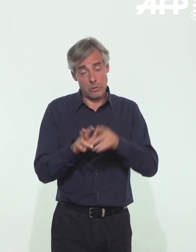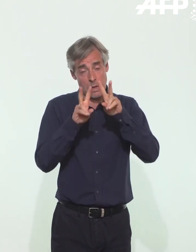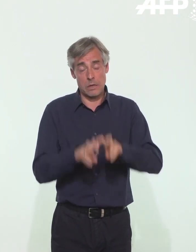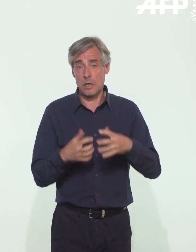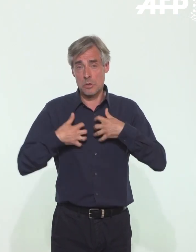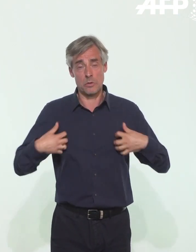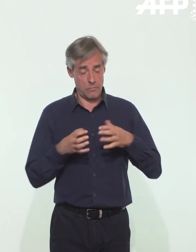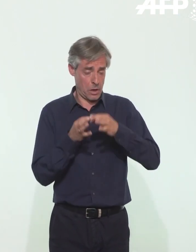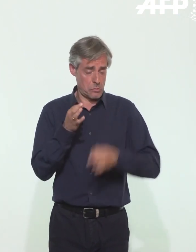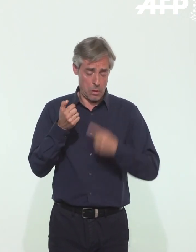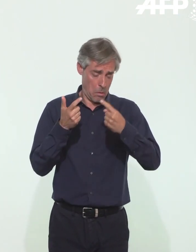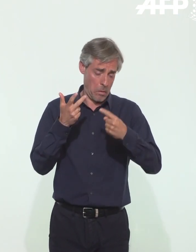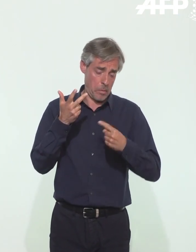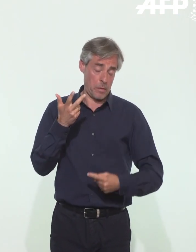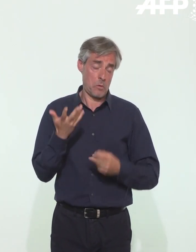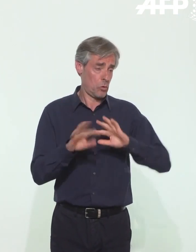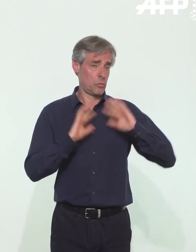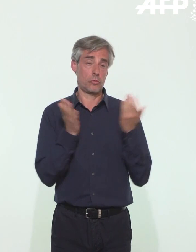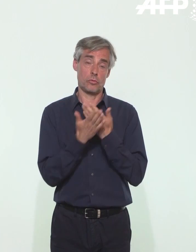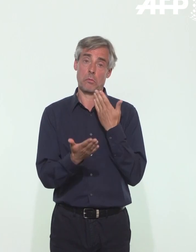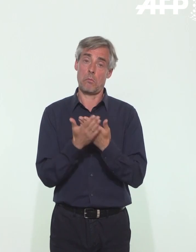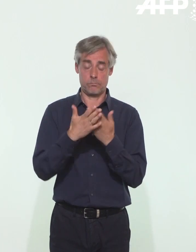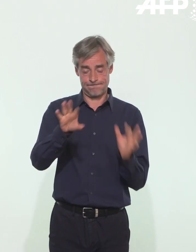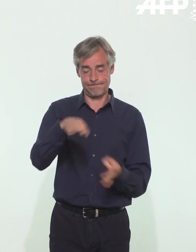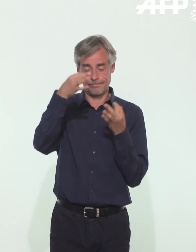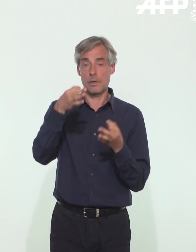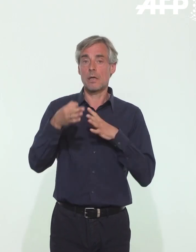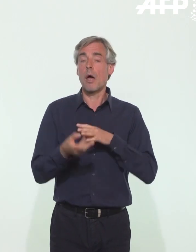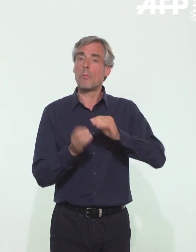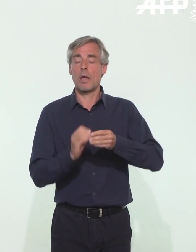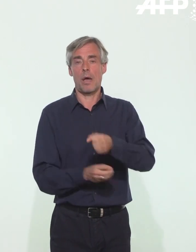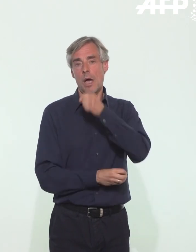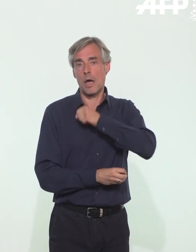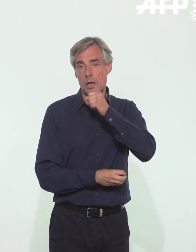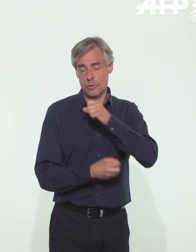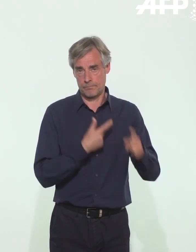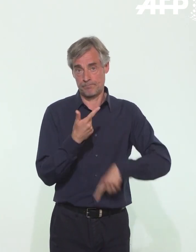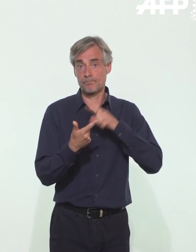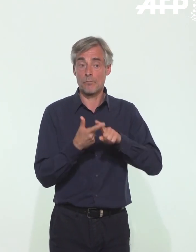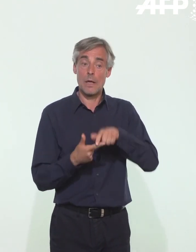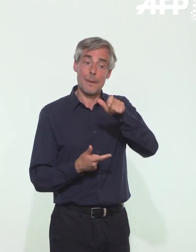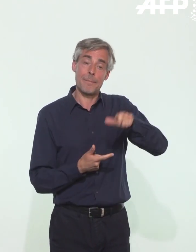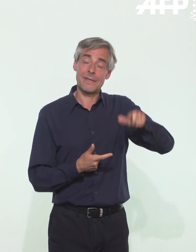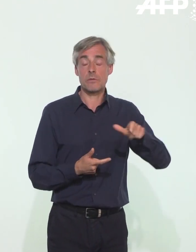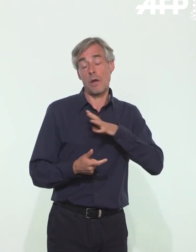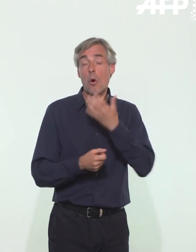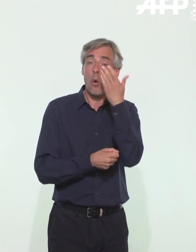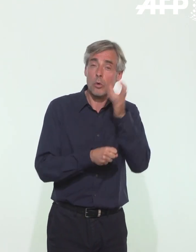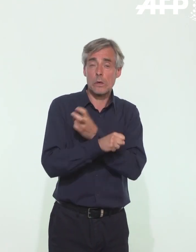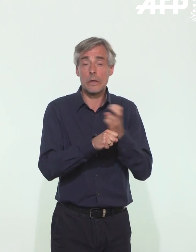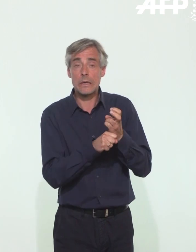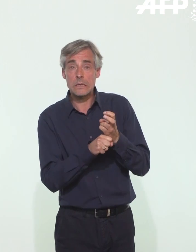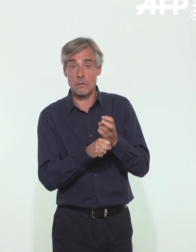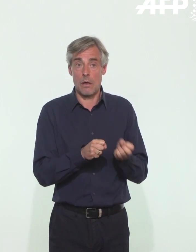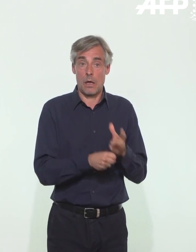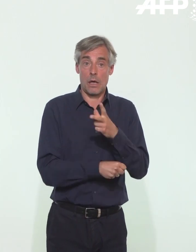scientifiques, dans toutes les séries, dans toutes les observations internationales. Les personnes qui ont un facteur de risque de maladie Covid